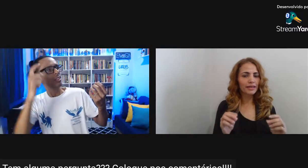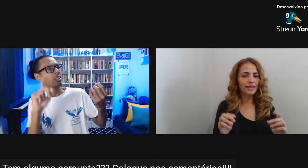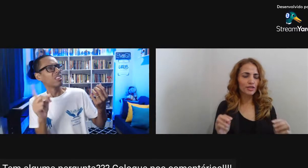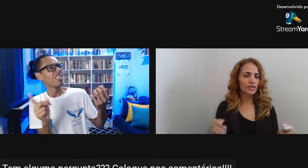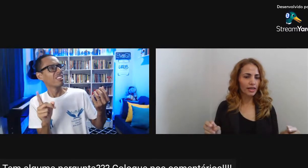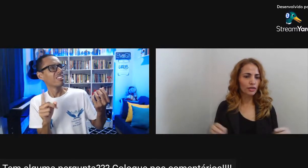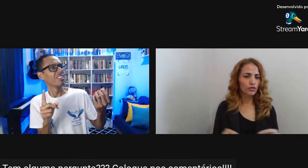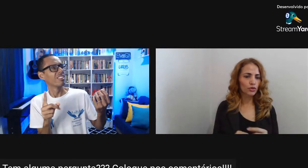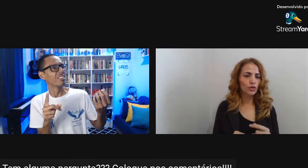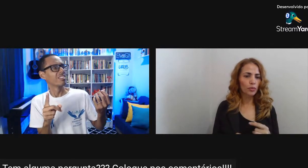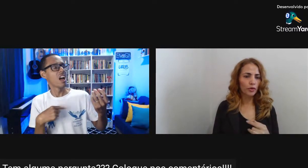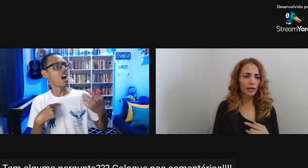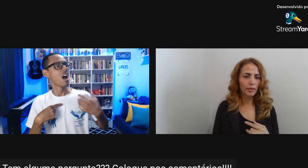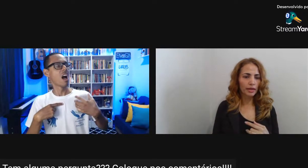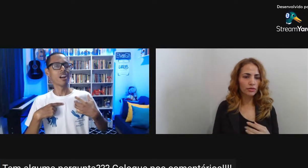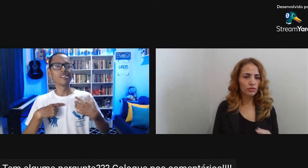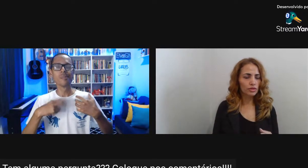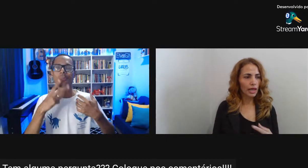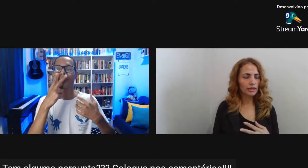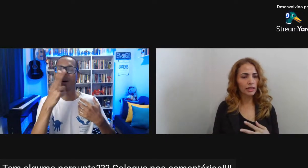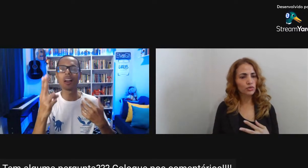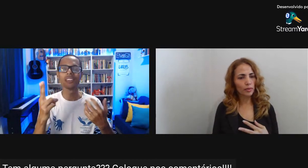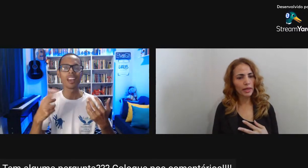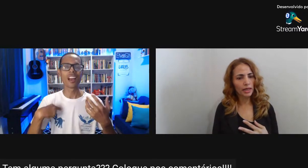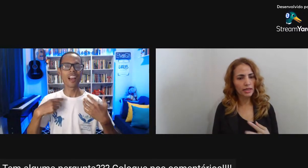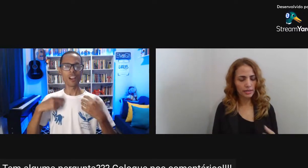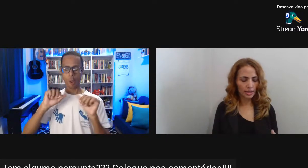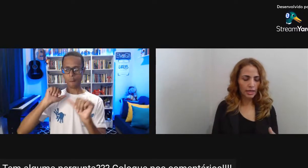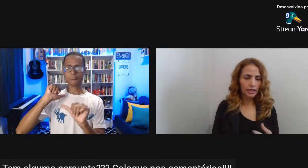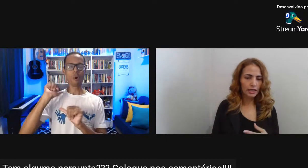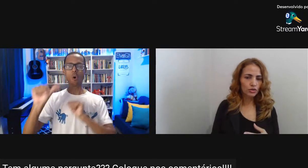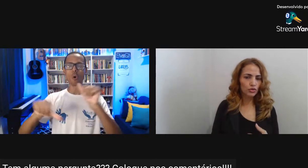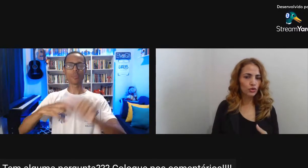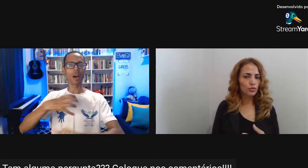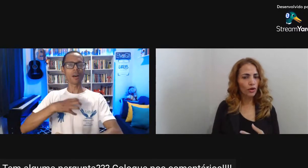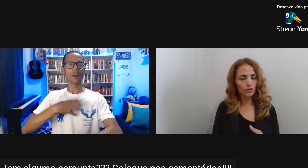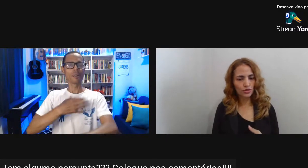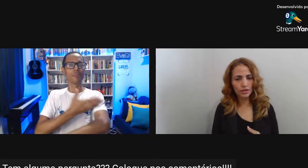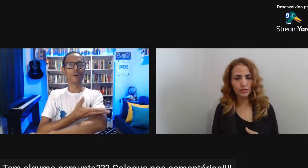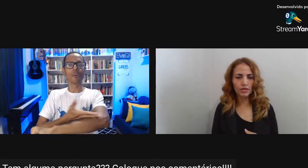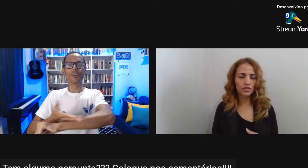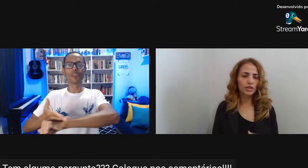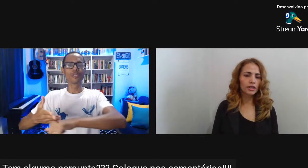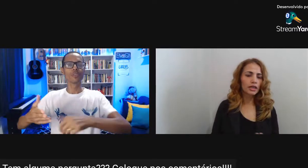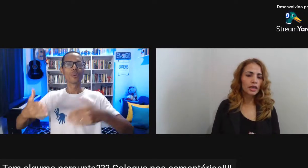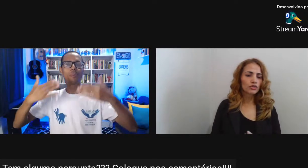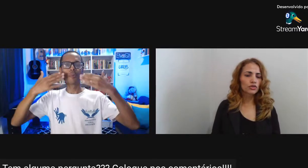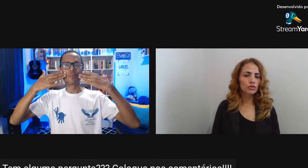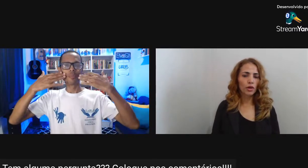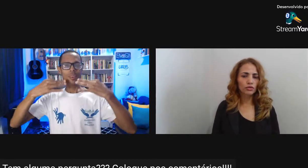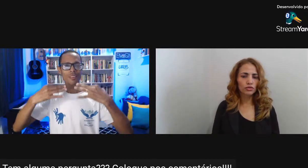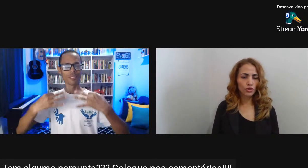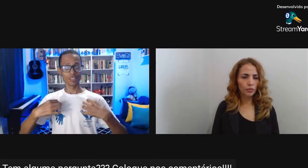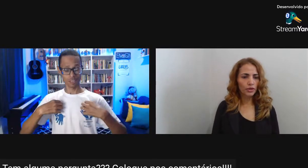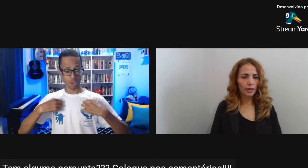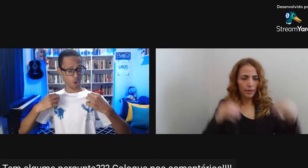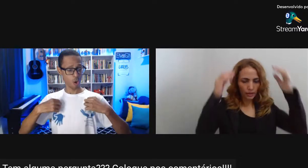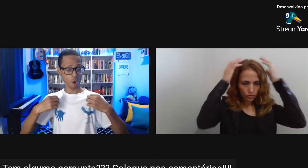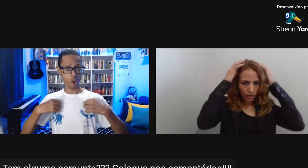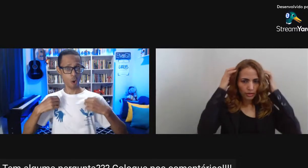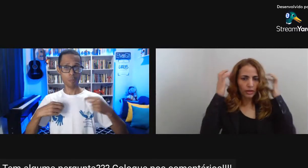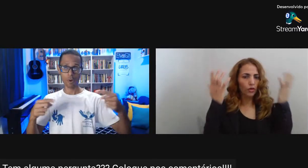Embranquecer Nos seus comportamentos Até na sua aparência Nos seus modos De se vestir Nos seus modos De